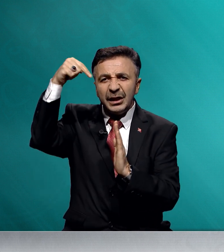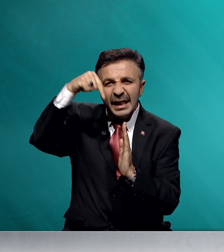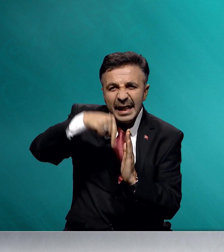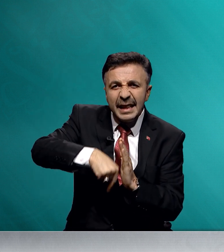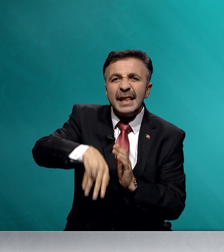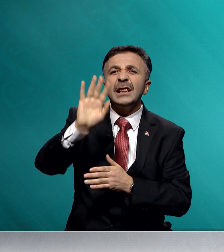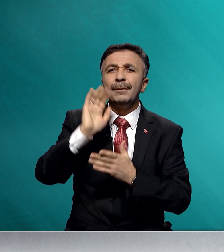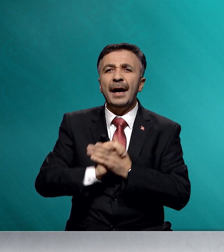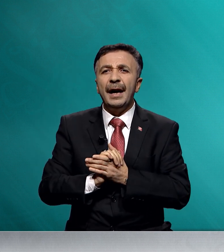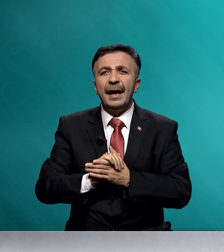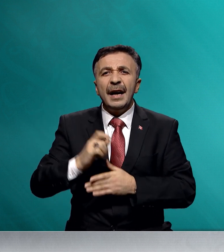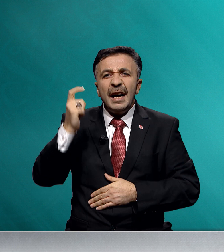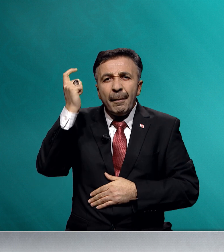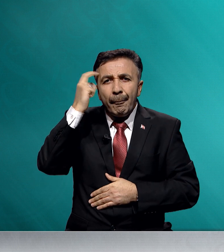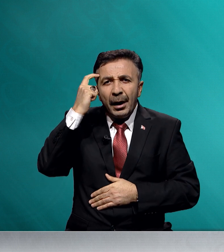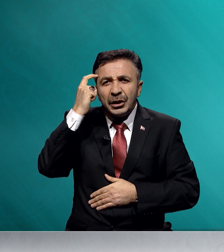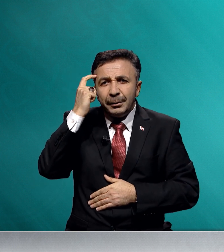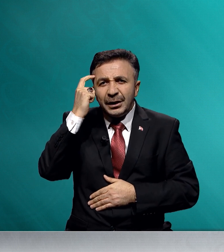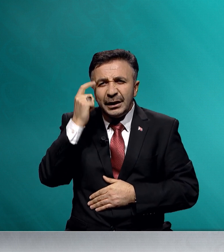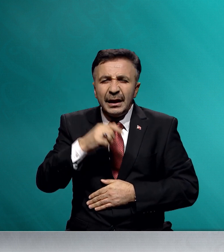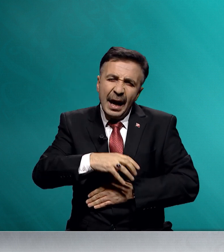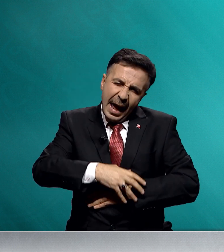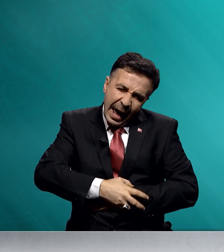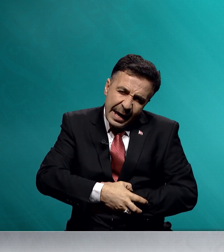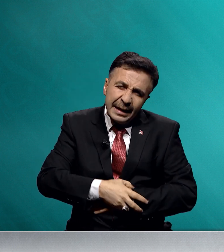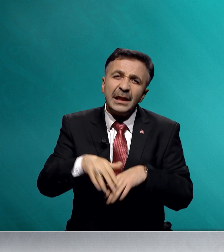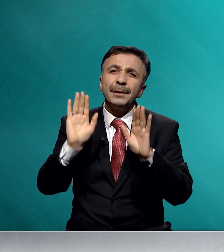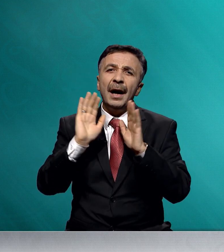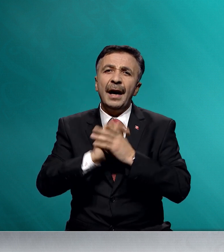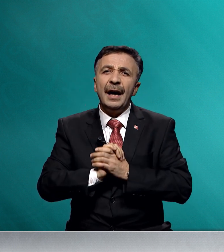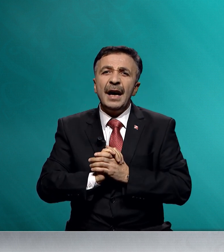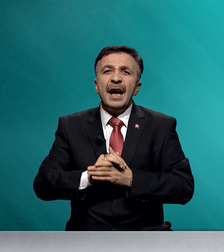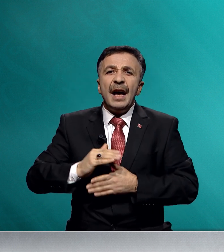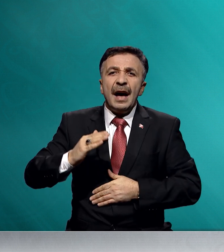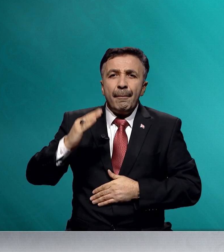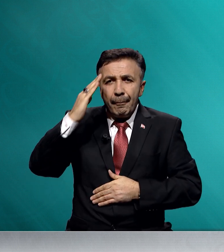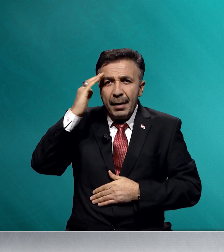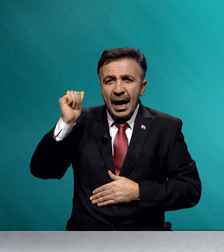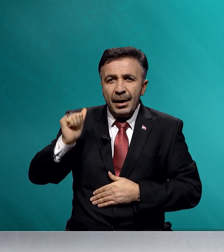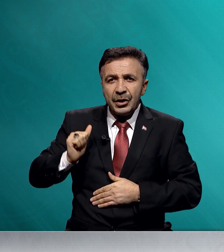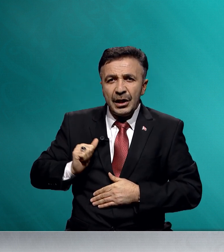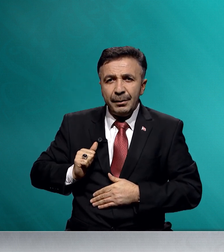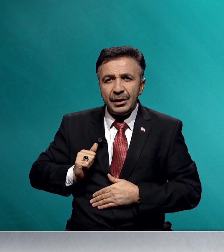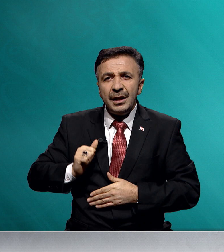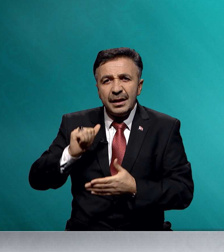indirtme, başımızı eğdirtme, Mehmetçiğimizin